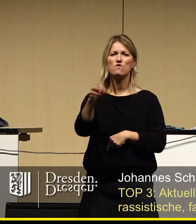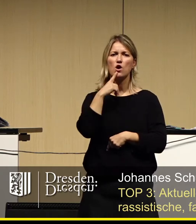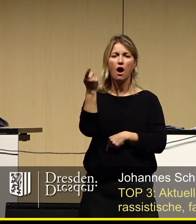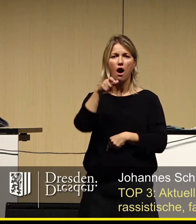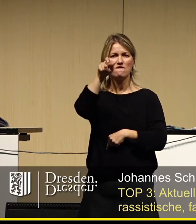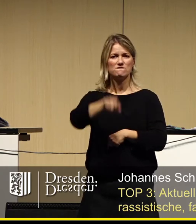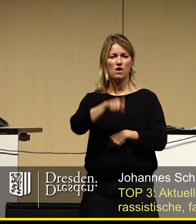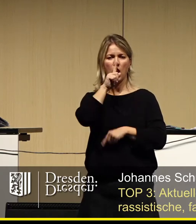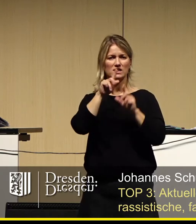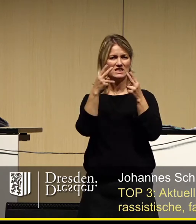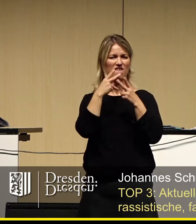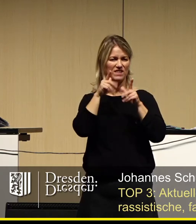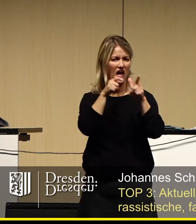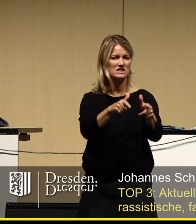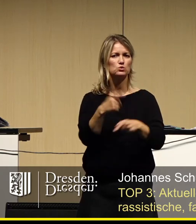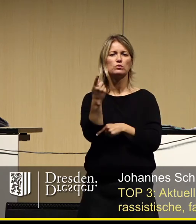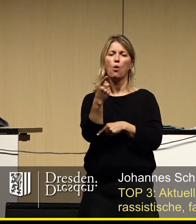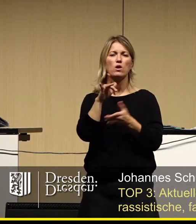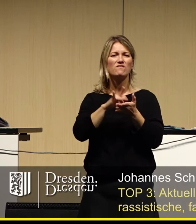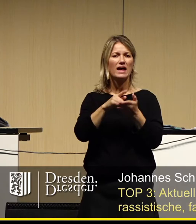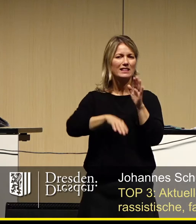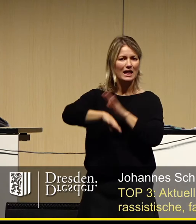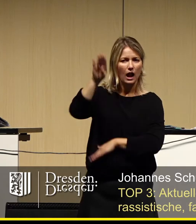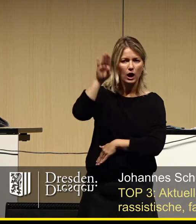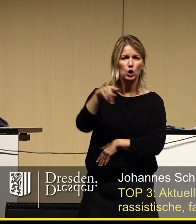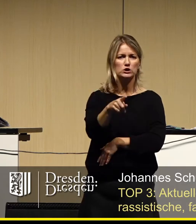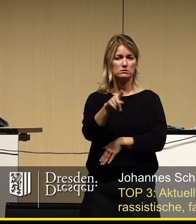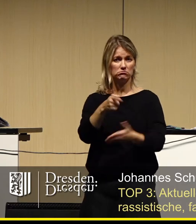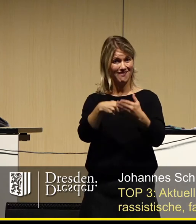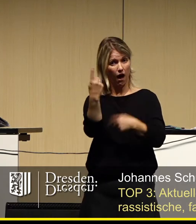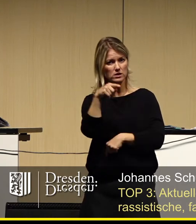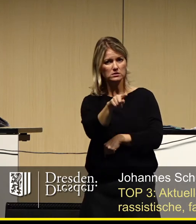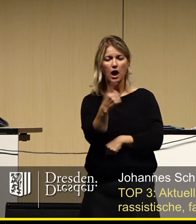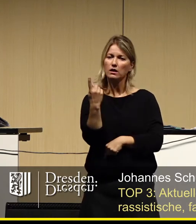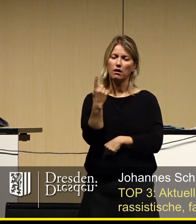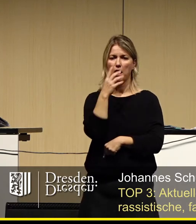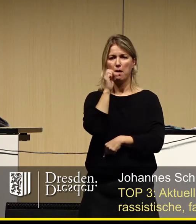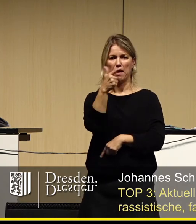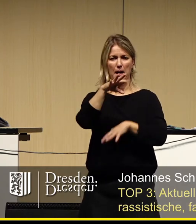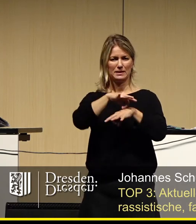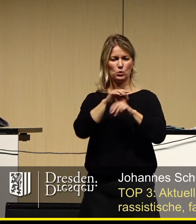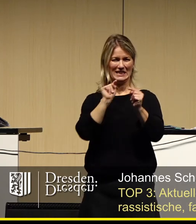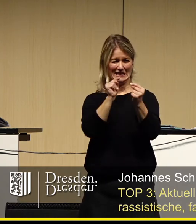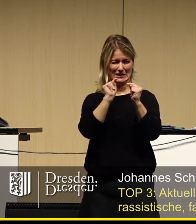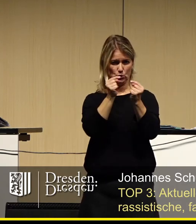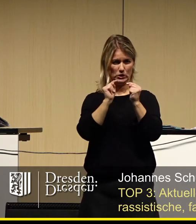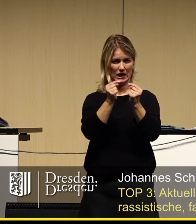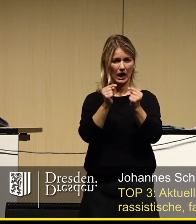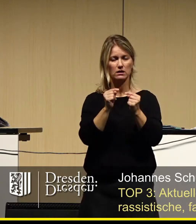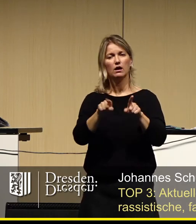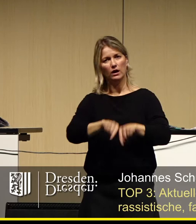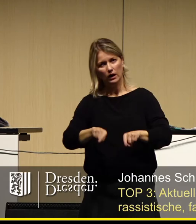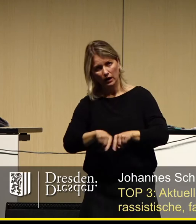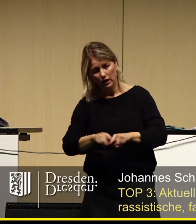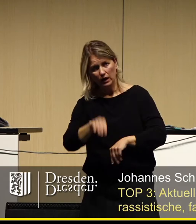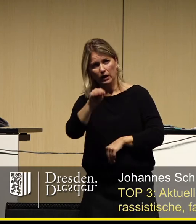RednerInnen auf der Bühne und Anzeigen wegen Hitlergrüßen werden, wenn überhaupt, nur nach minutenlangen Diskutieren und immer wiederkehrenden Ansprechungen